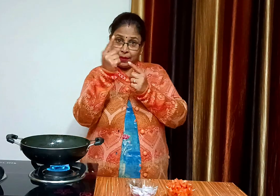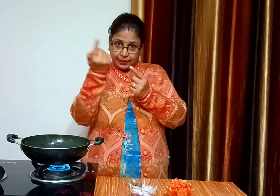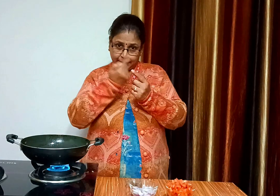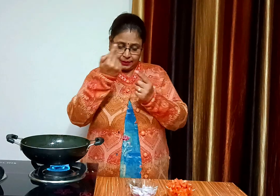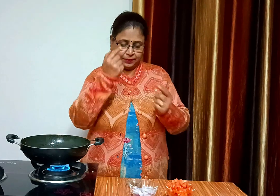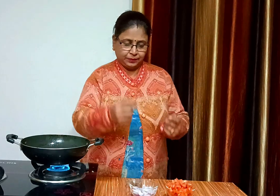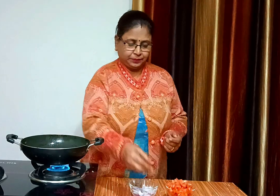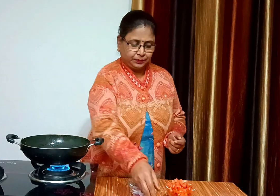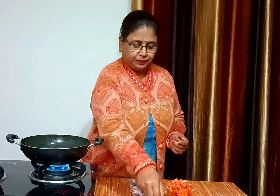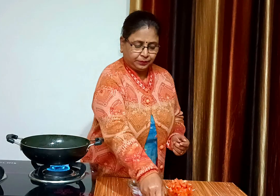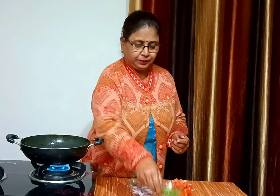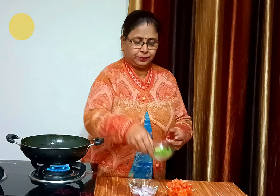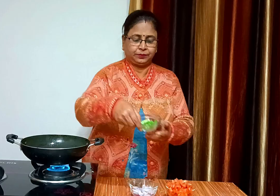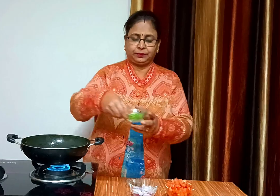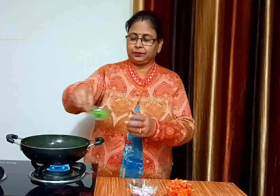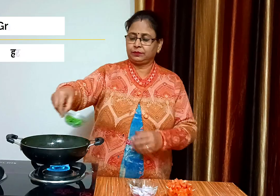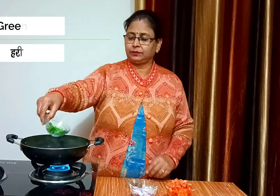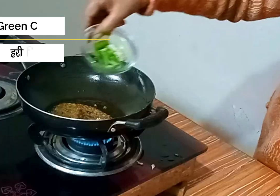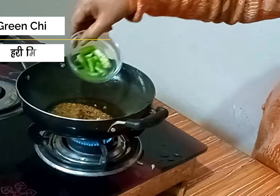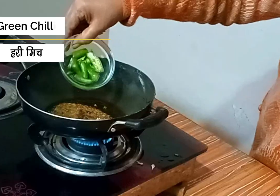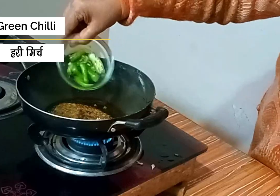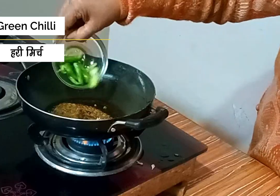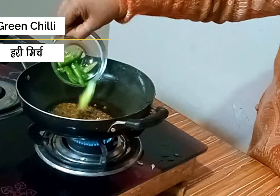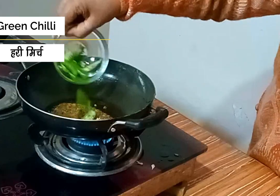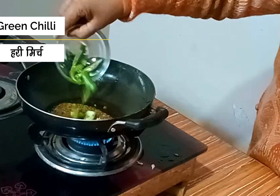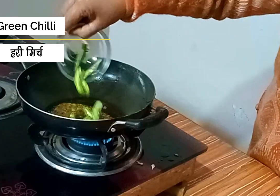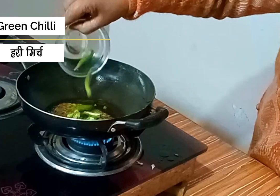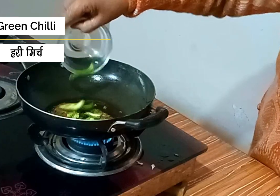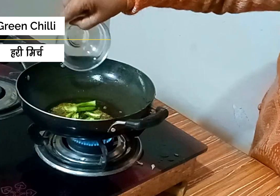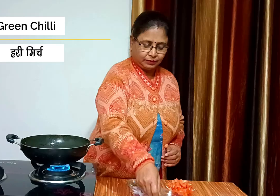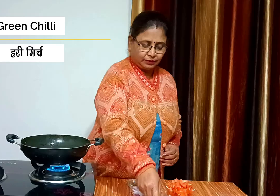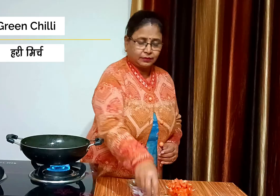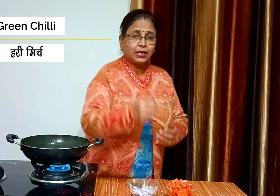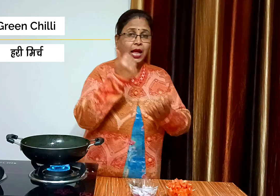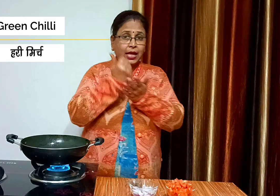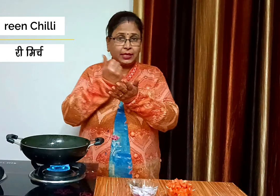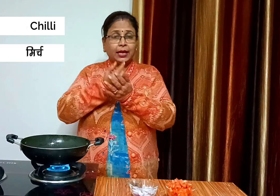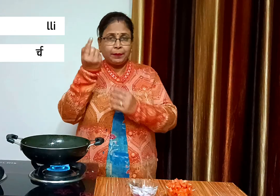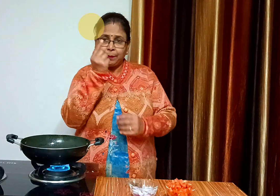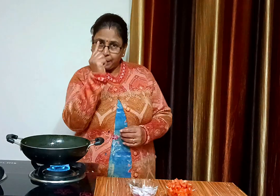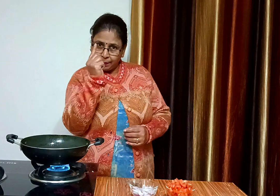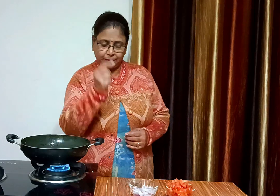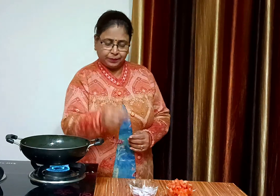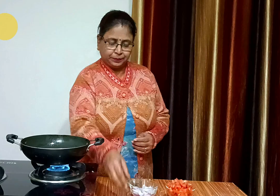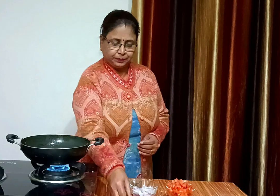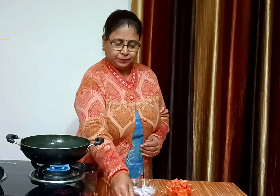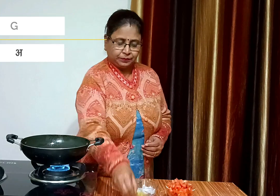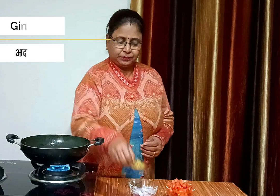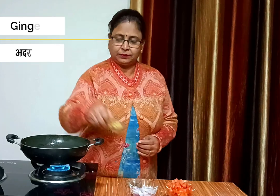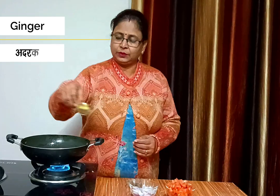दो लंबी कटी हुई हरी मेच, और एक चमज किसा हुआ अध्रण डालकर चला लेंगे